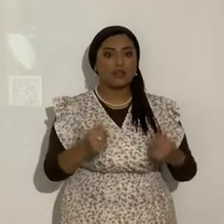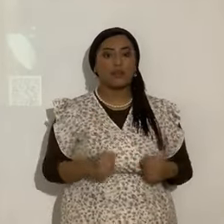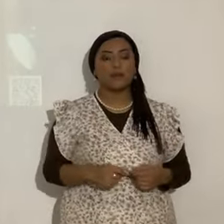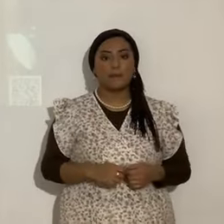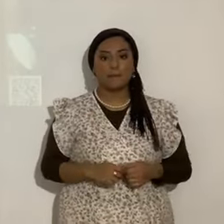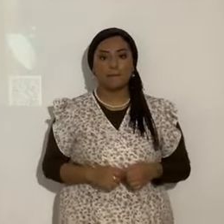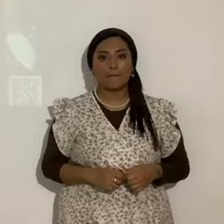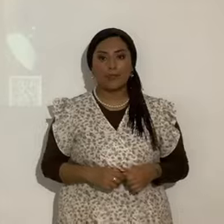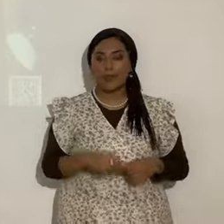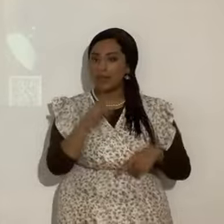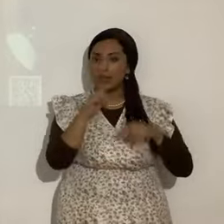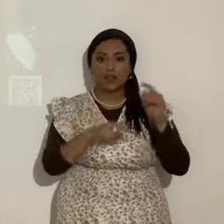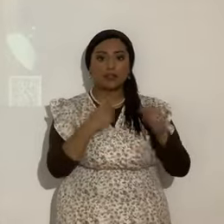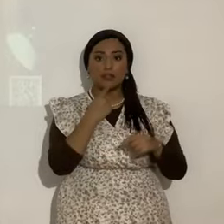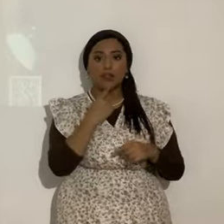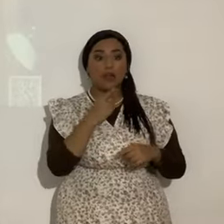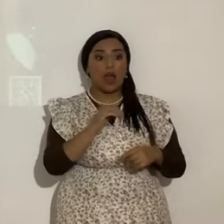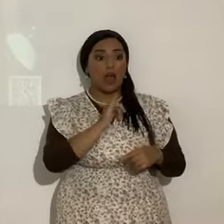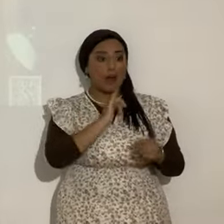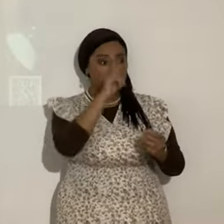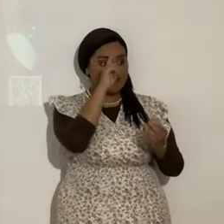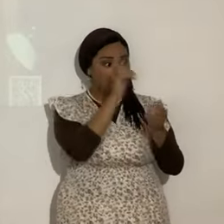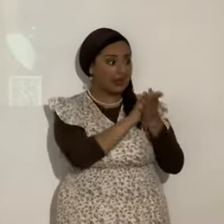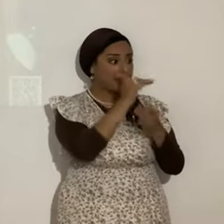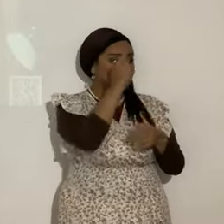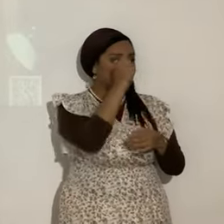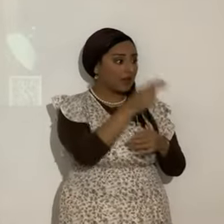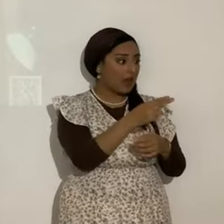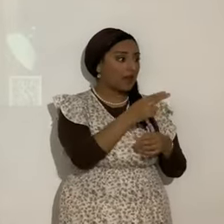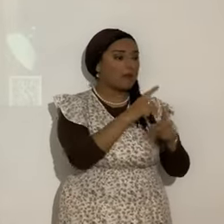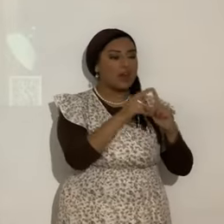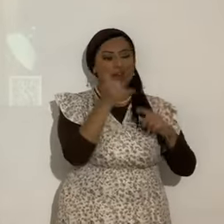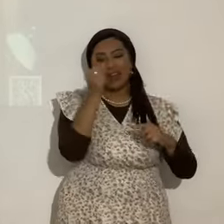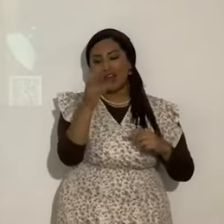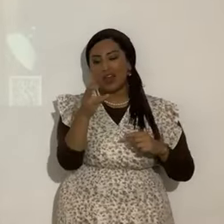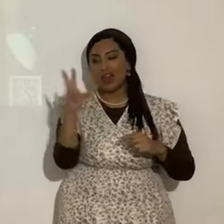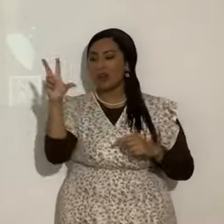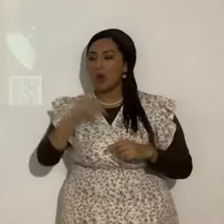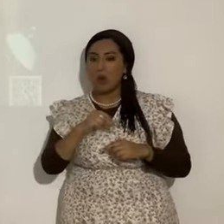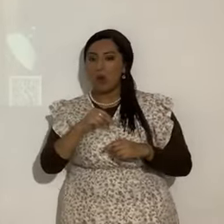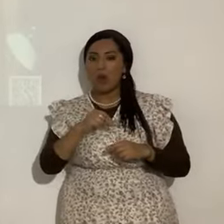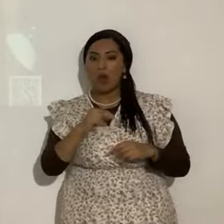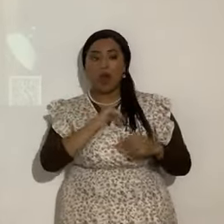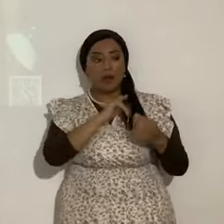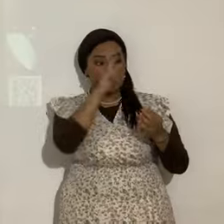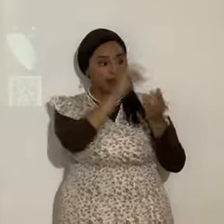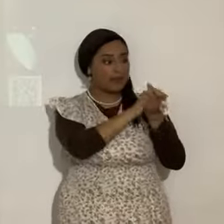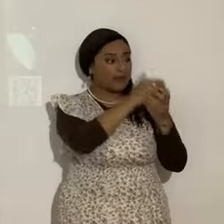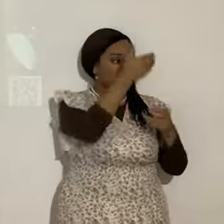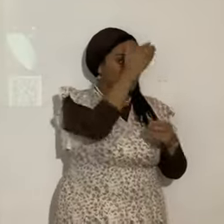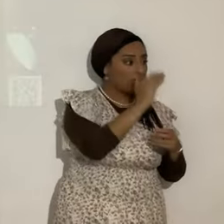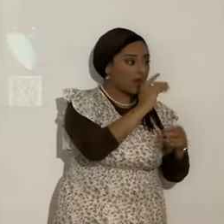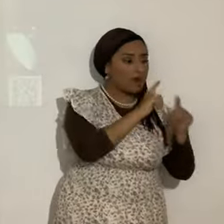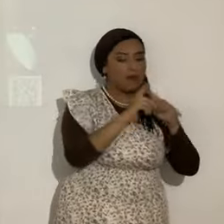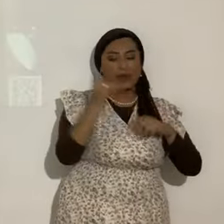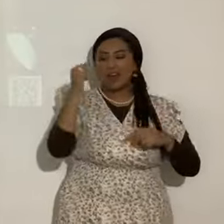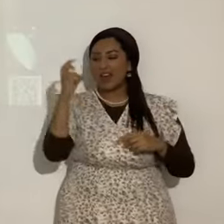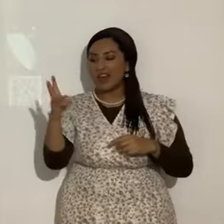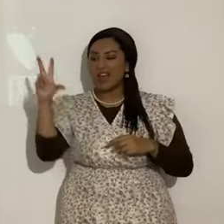No se puede decir, yo creo en Yahweh, pero en Yahshua no. Yo creo en Hashem, pero en Yahshua no. Es